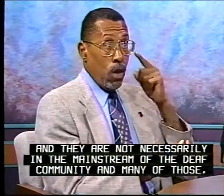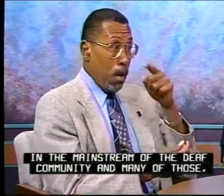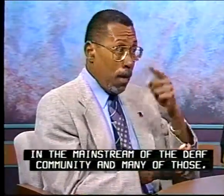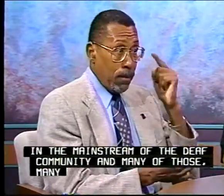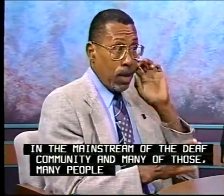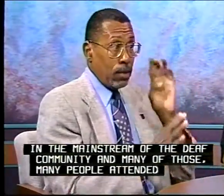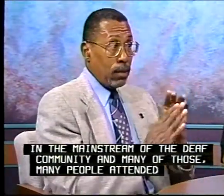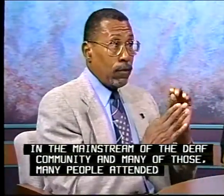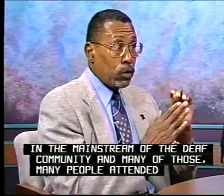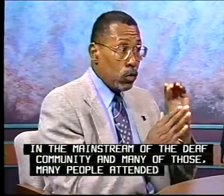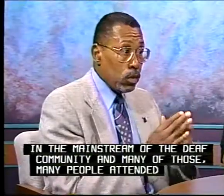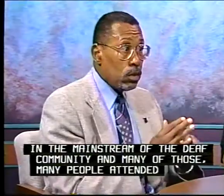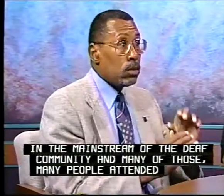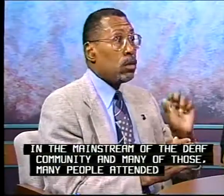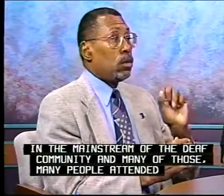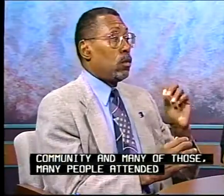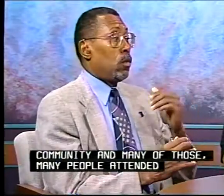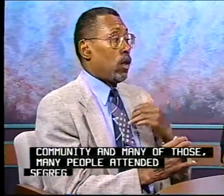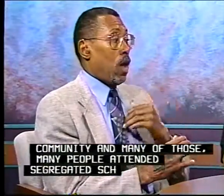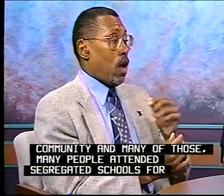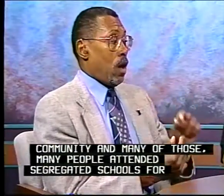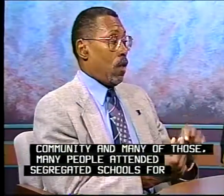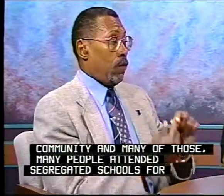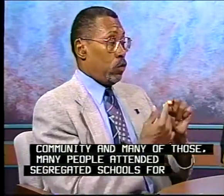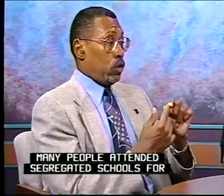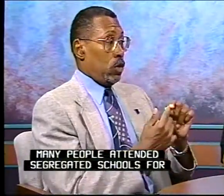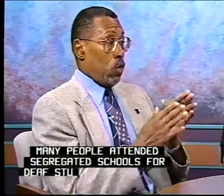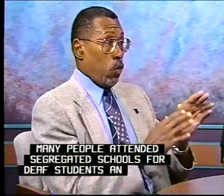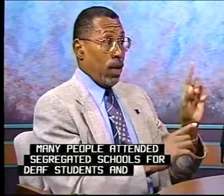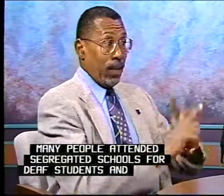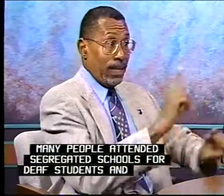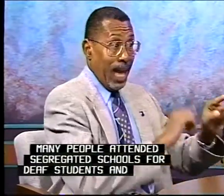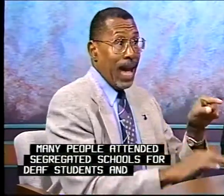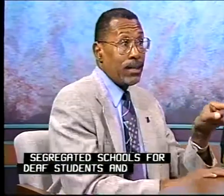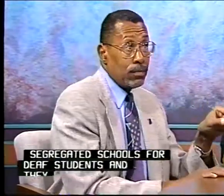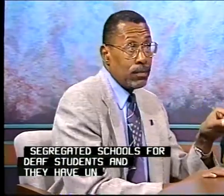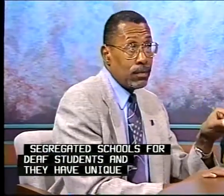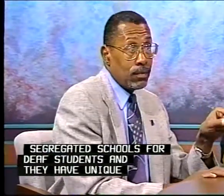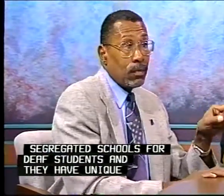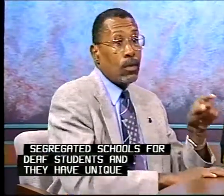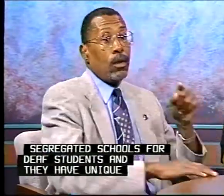many of those people attended segregated schools for deaf students and they have unique ways of signing.